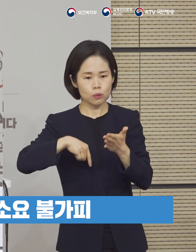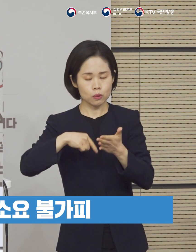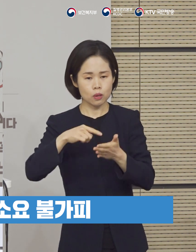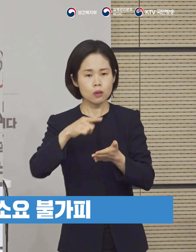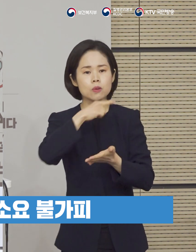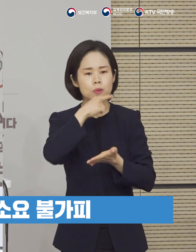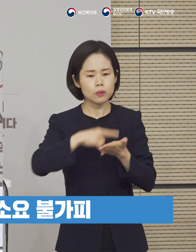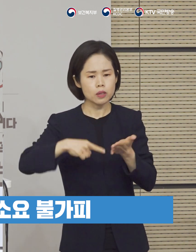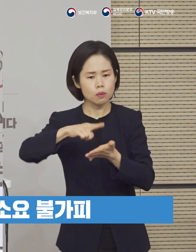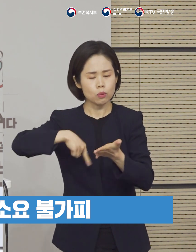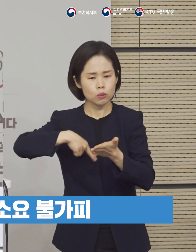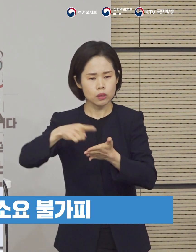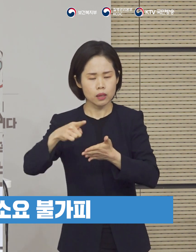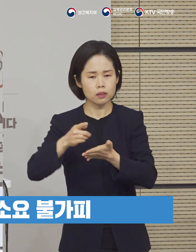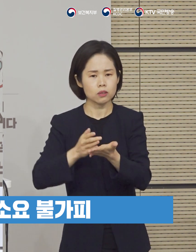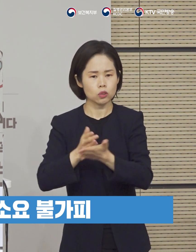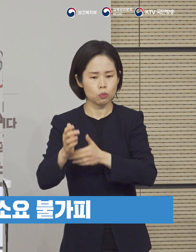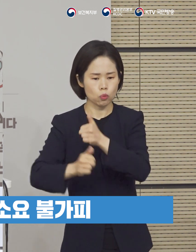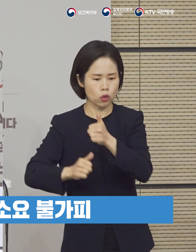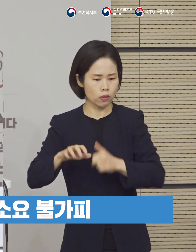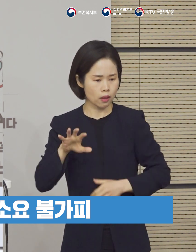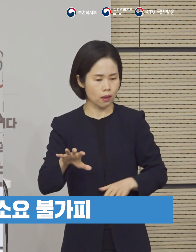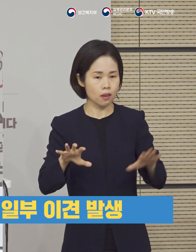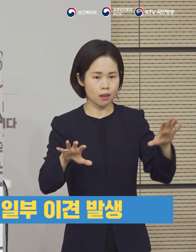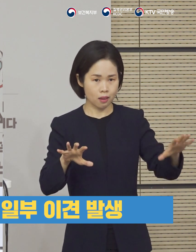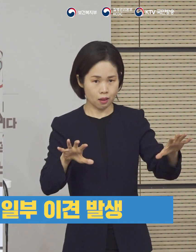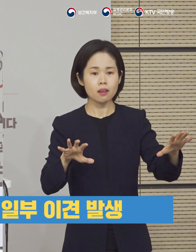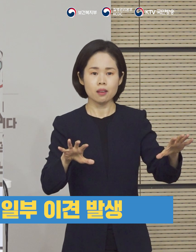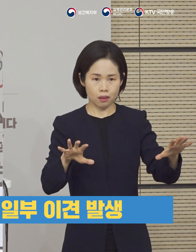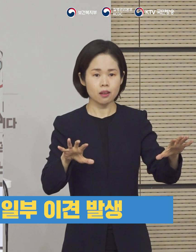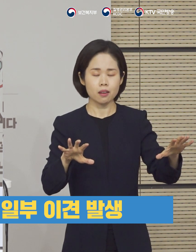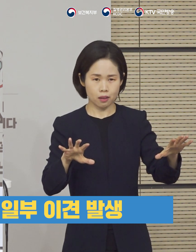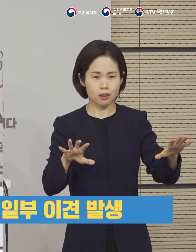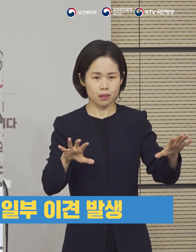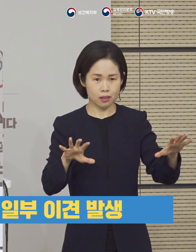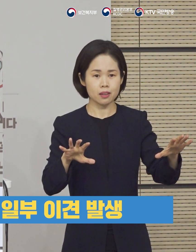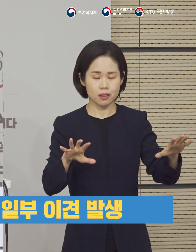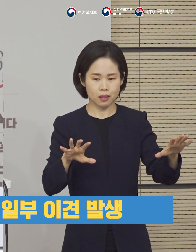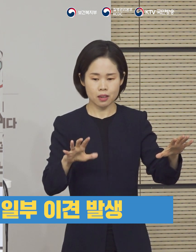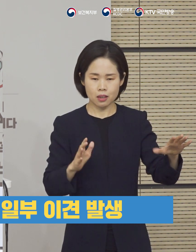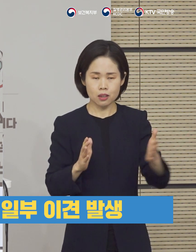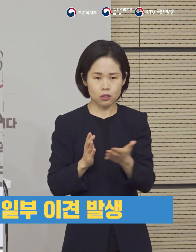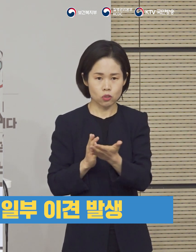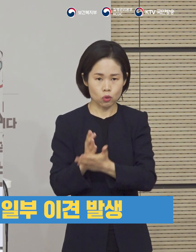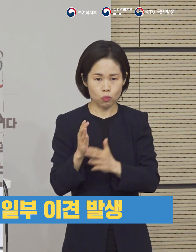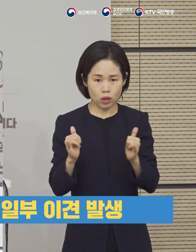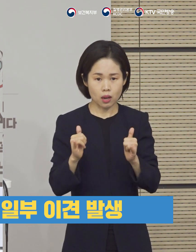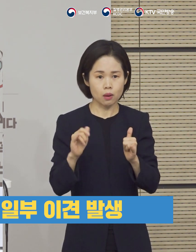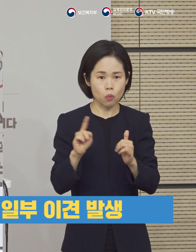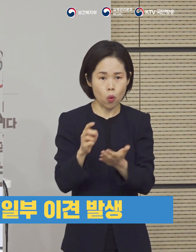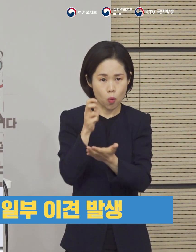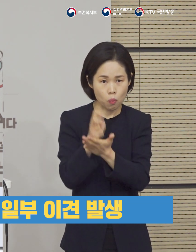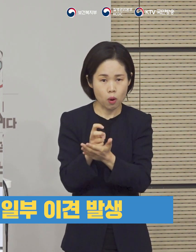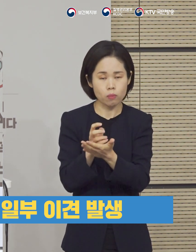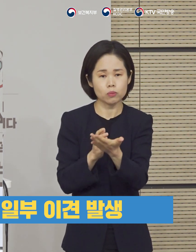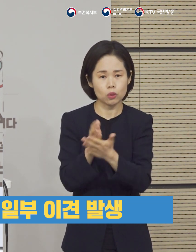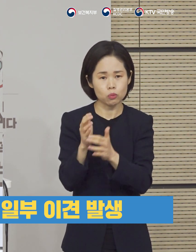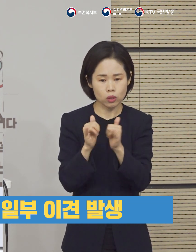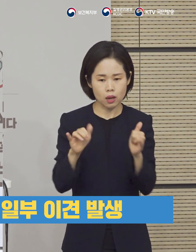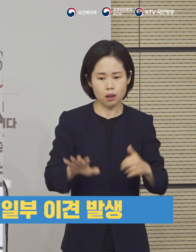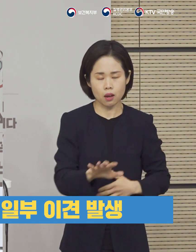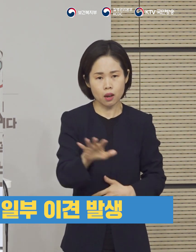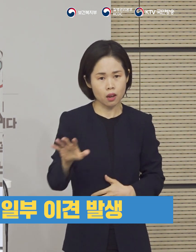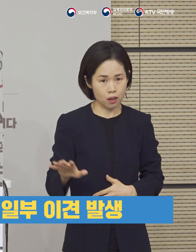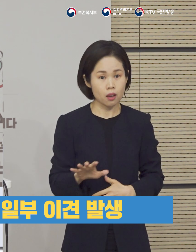내용이 손실보상위원회에 참여하고 있는 여러 전문가들과 각계 어느 정도의